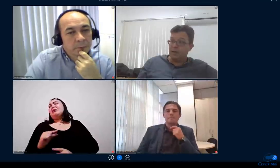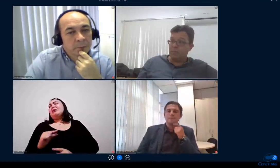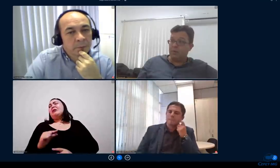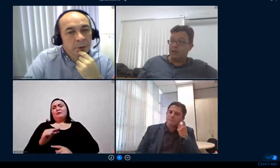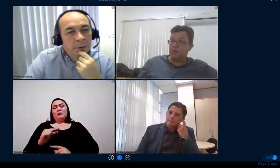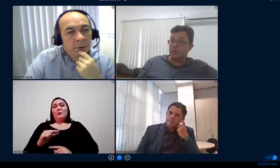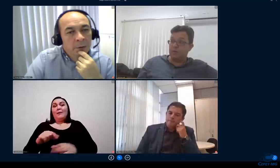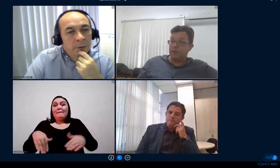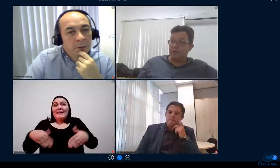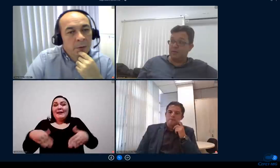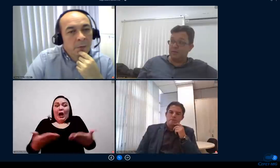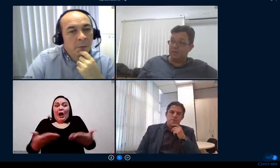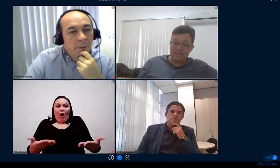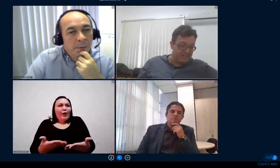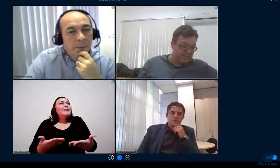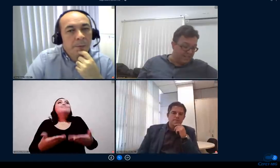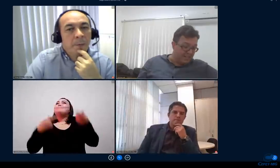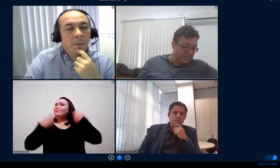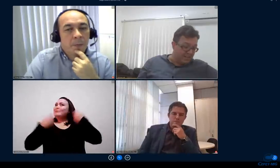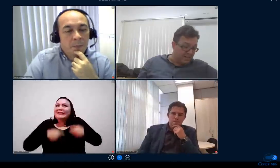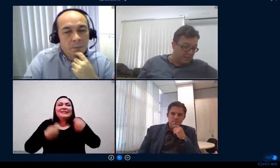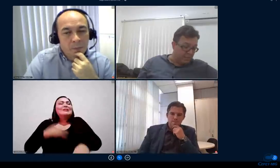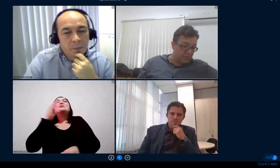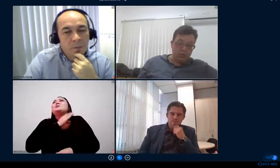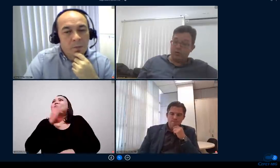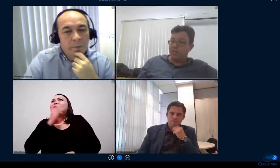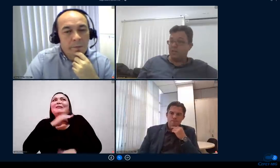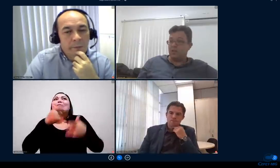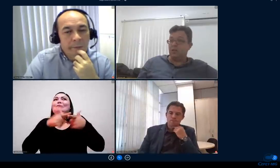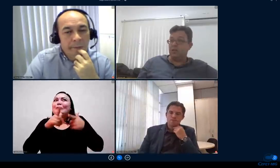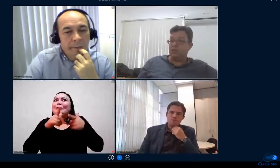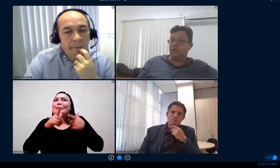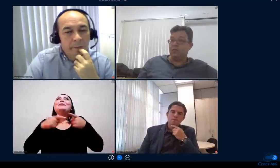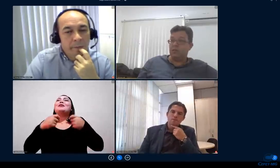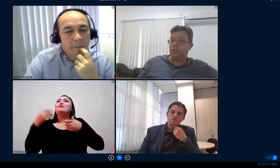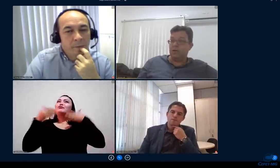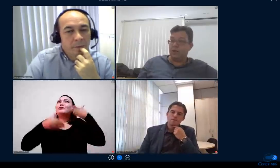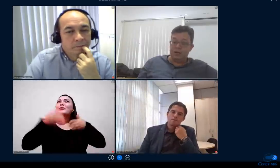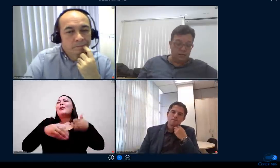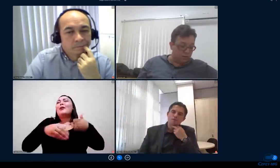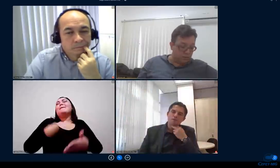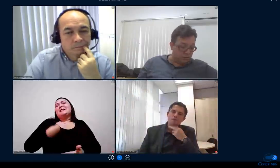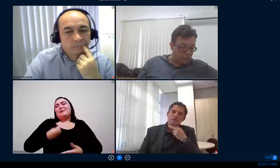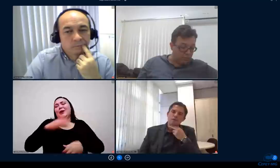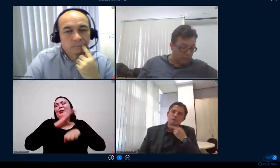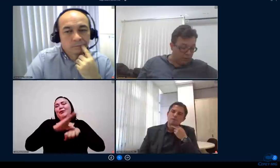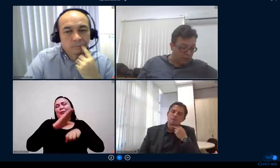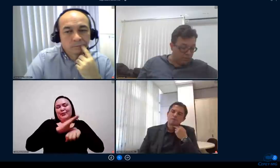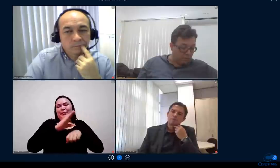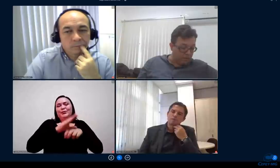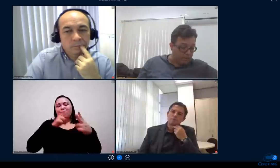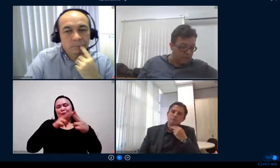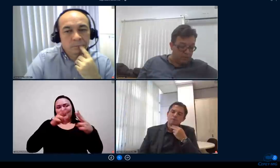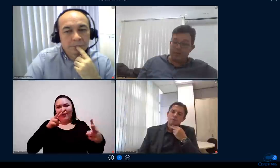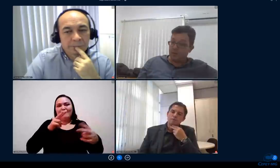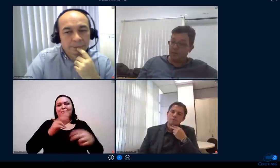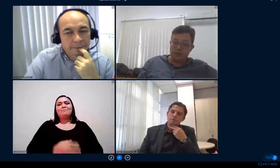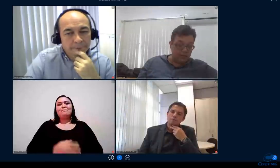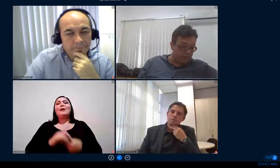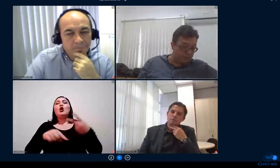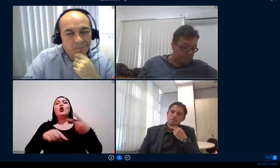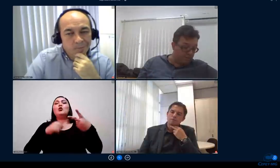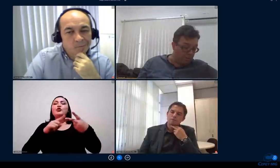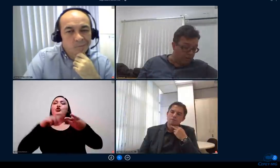necessidade pela dor mesmo né metodologias ativas no ensino online nós fizemos também com